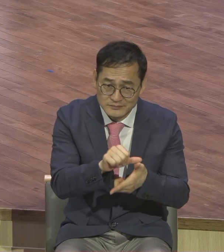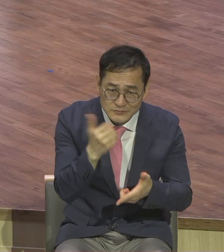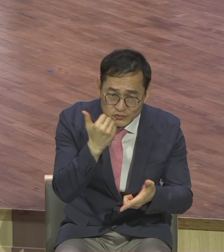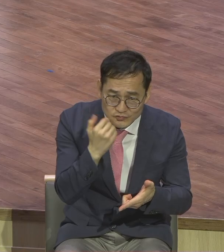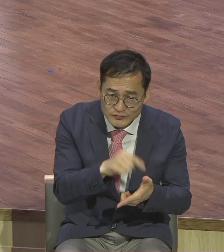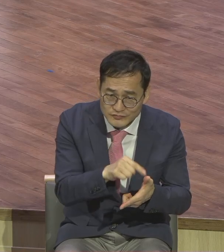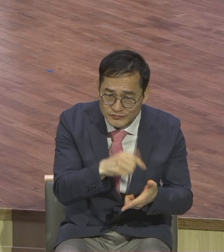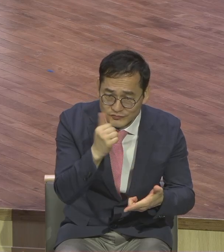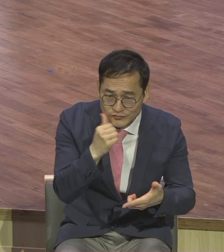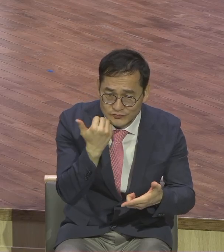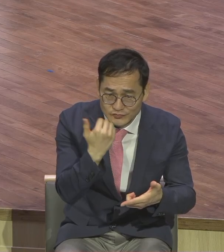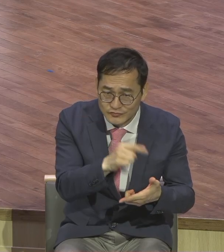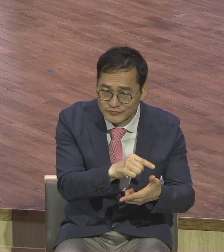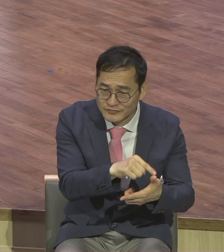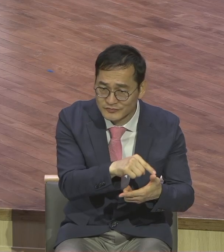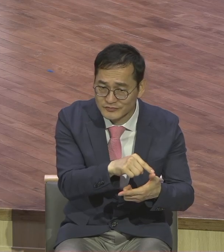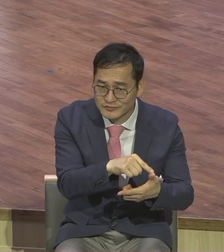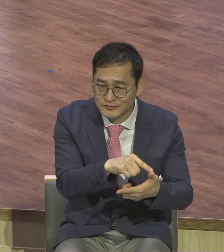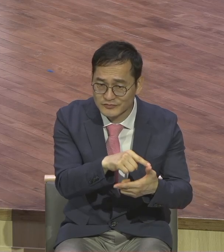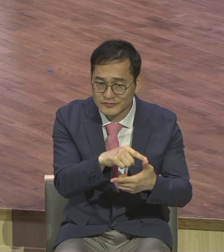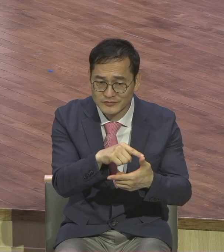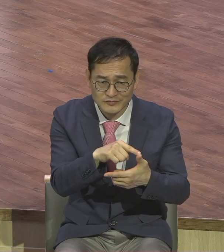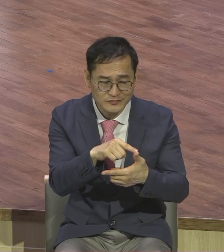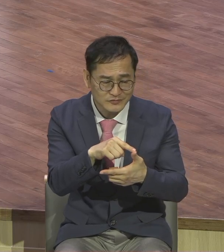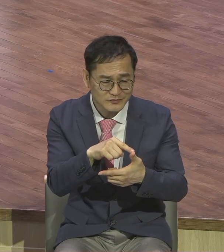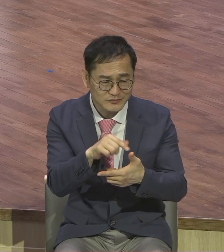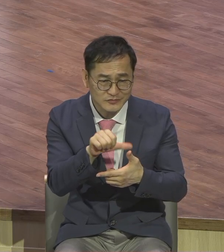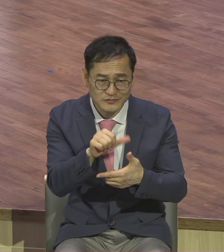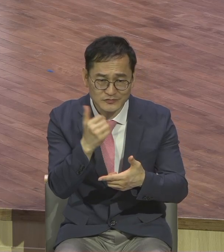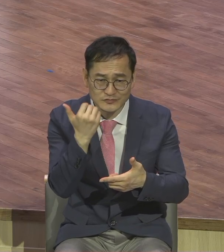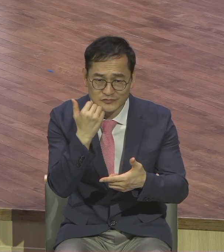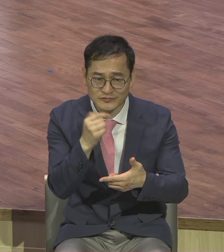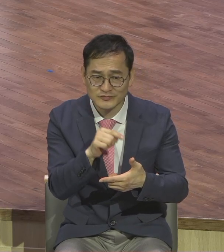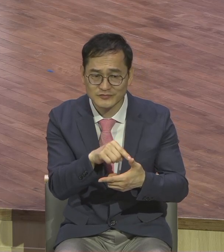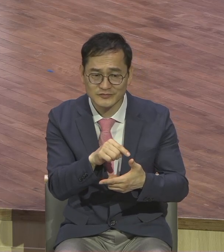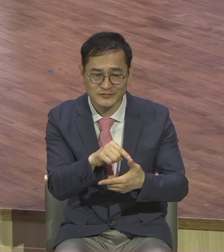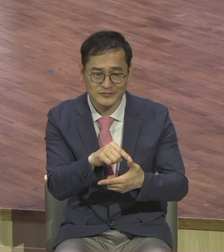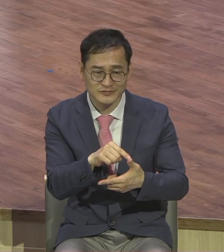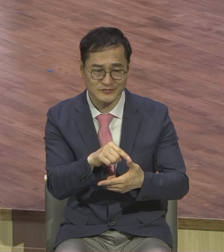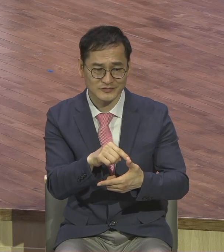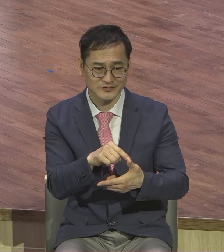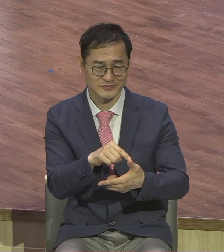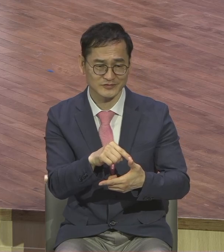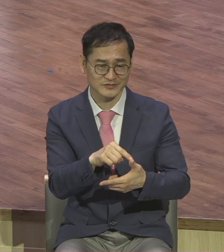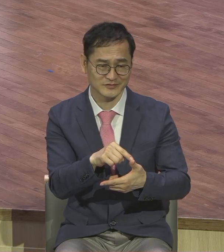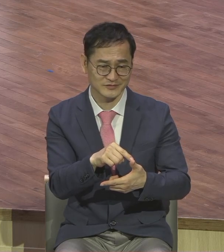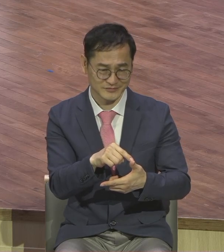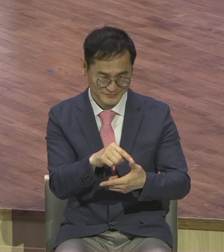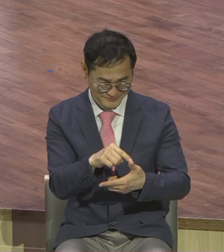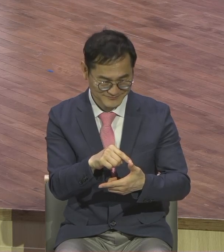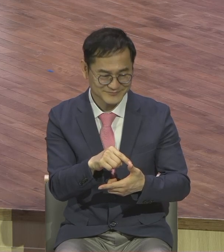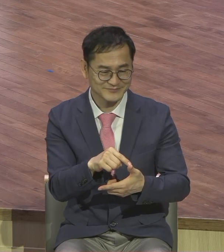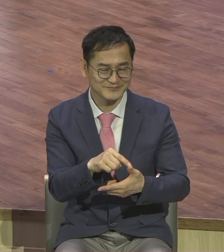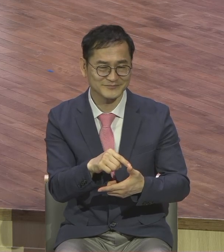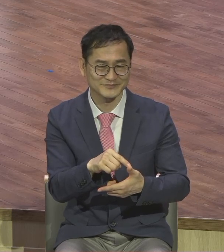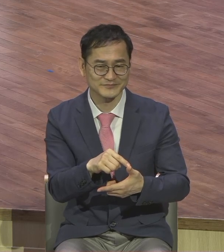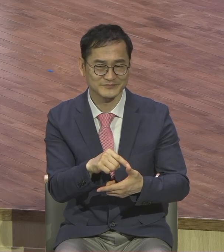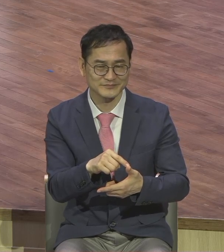맏아들이 뭘 말합니까? 맏아들이 누굴 말하고 지금 예수님의 비유에 예수님을